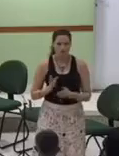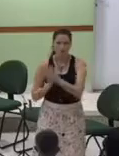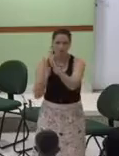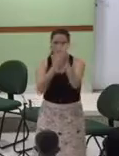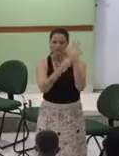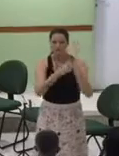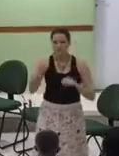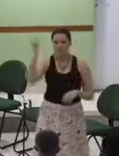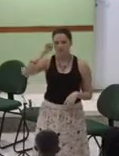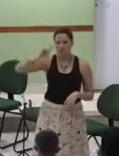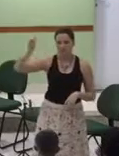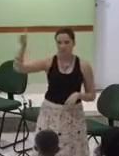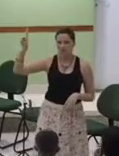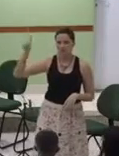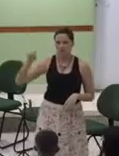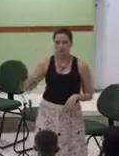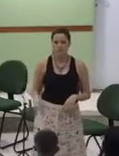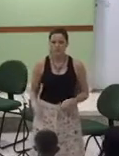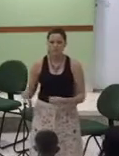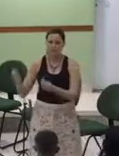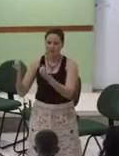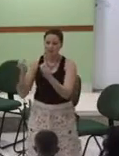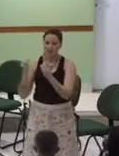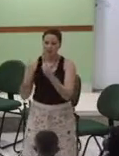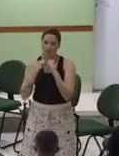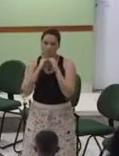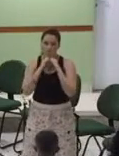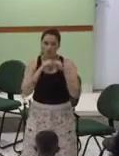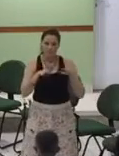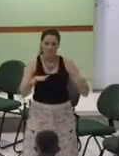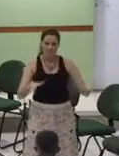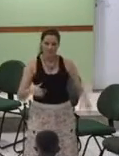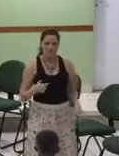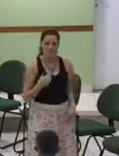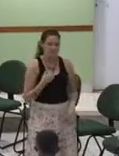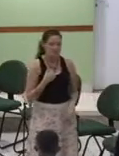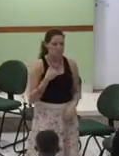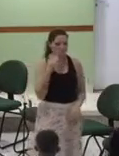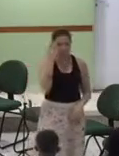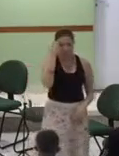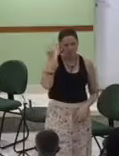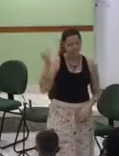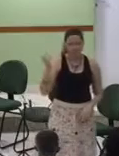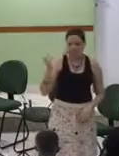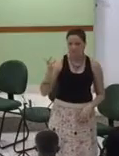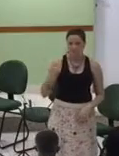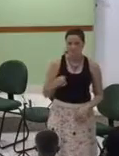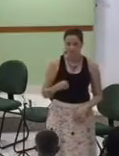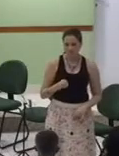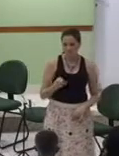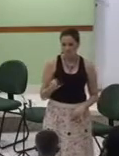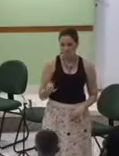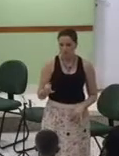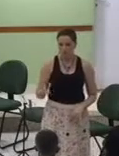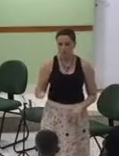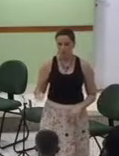Bençãos que nem sei contar Se você pudesse escrever Todas as bençãos que Deus já concedeu Para você, para a sua